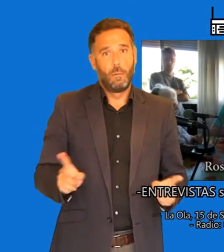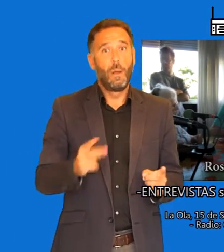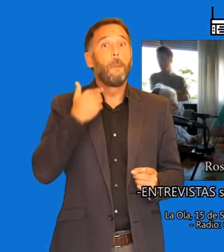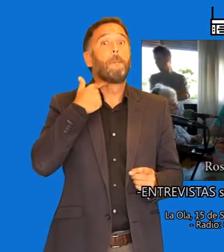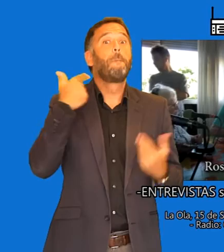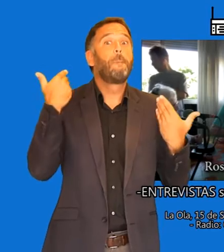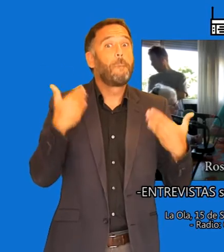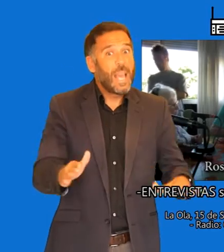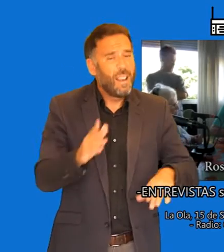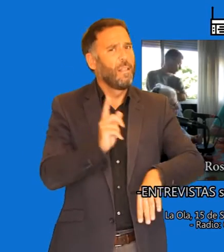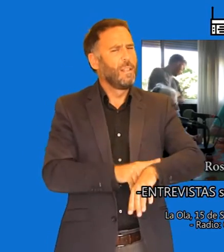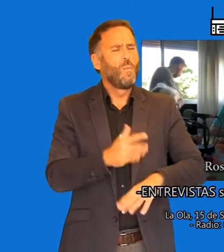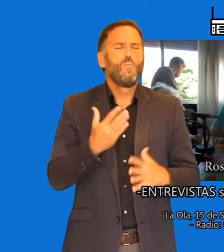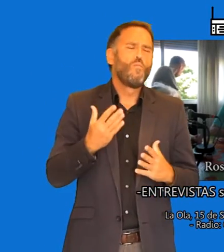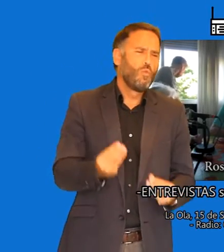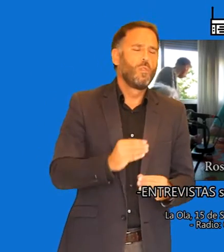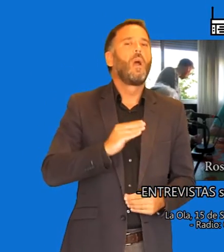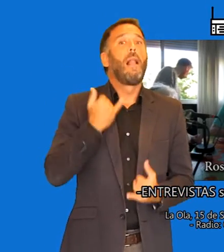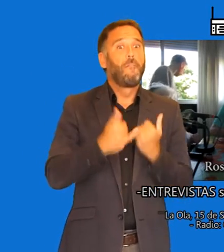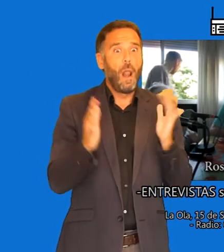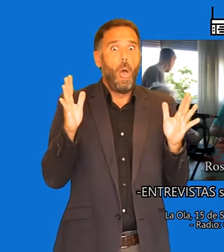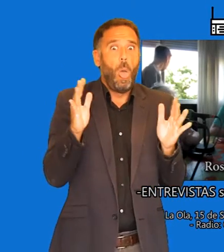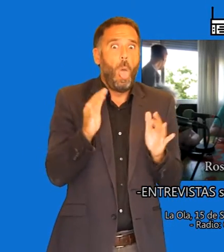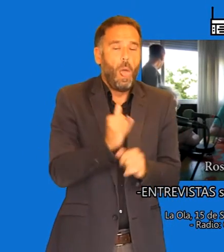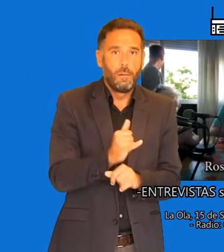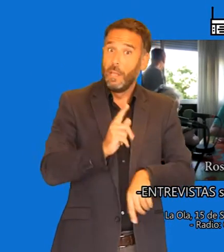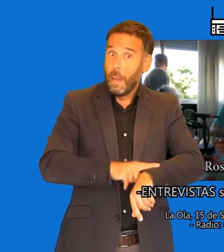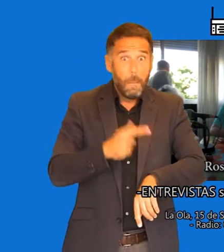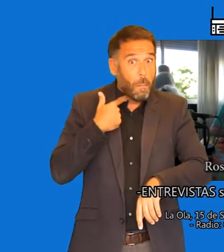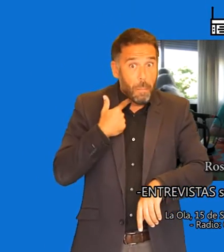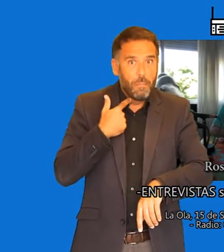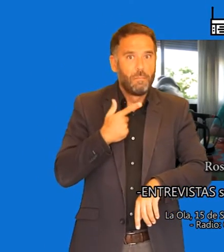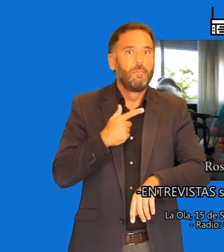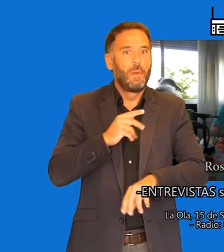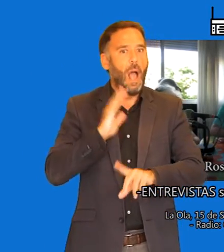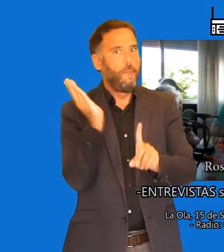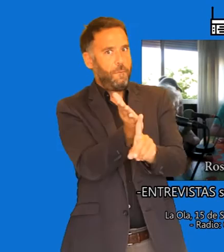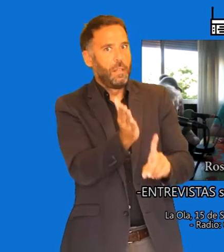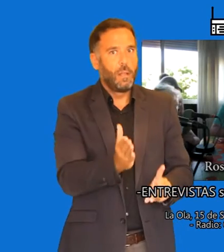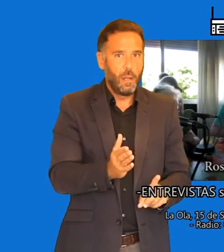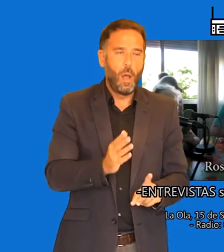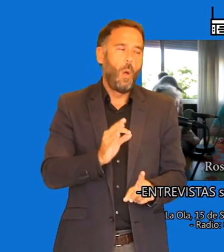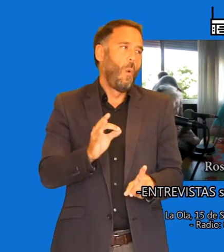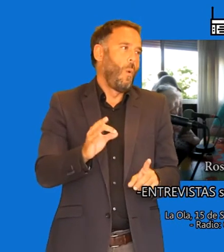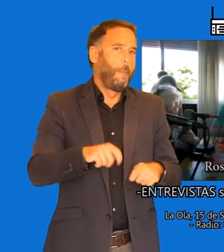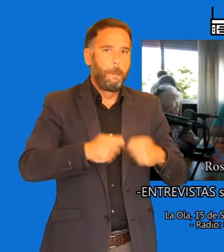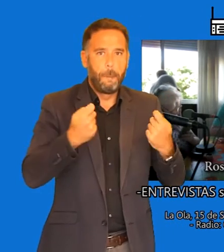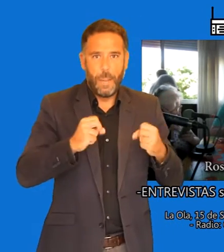muchísimo tiempo. Y cuanto más tiempo se pierde, pues a lo menos puedes dejar más secuelas o más estragos. Ahí está.